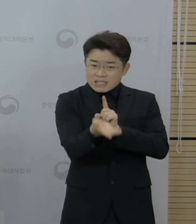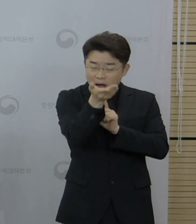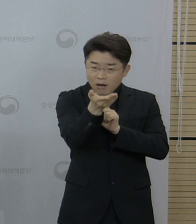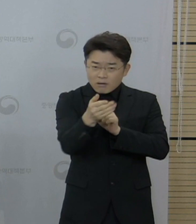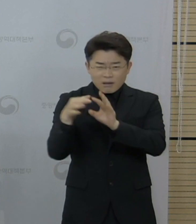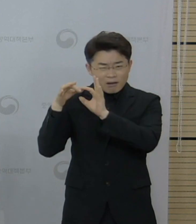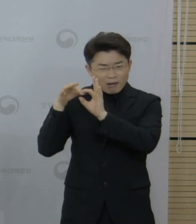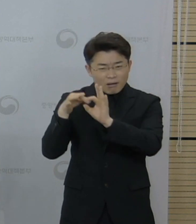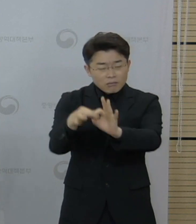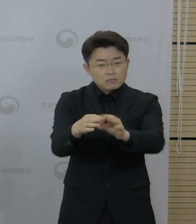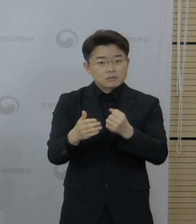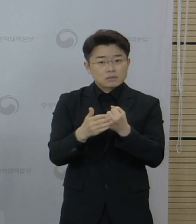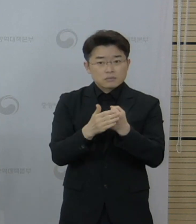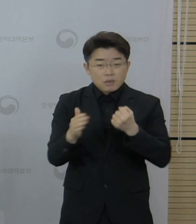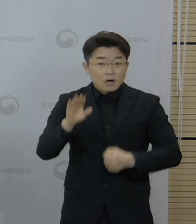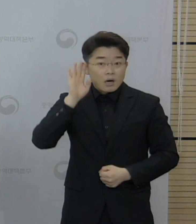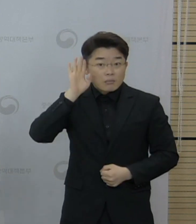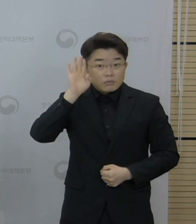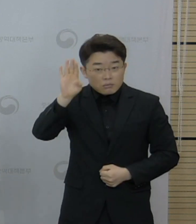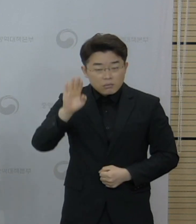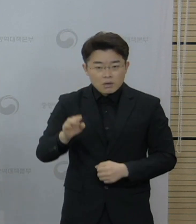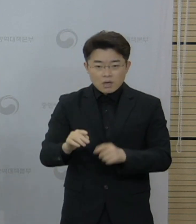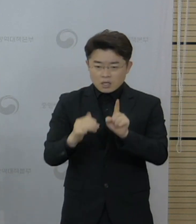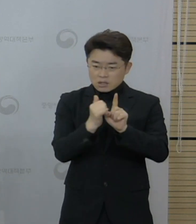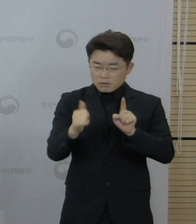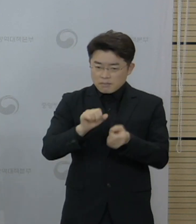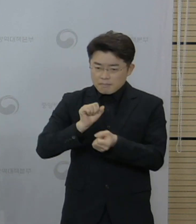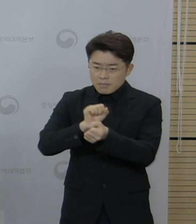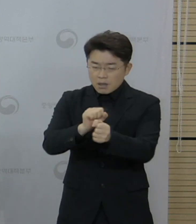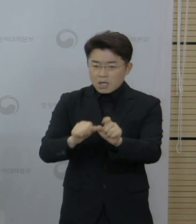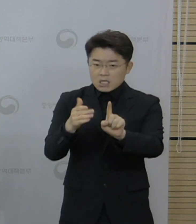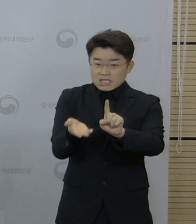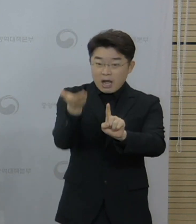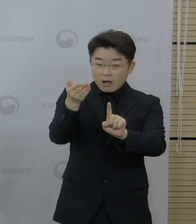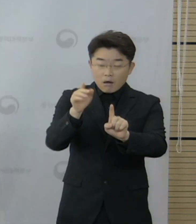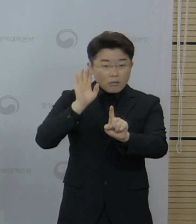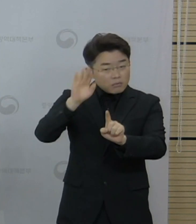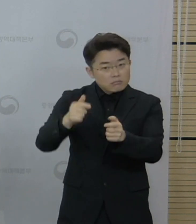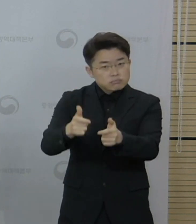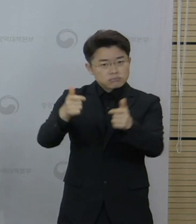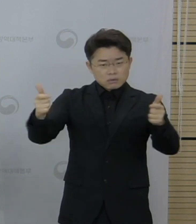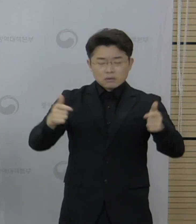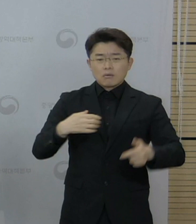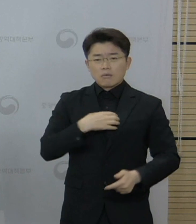것으로, 이는 지속적인 환자 증가의 지표로 보고 있습니다.